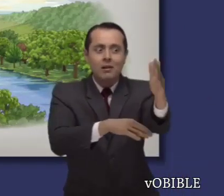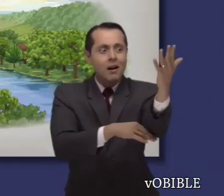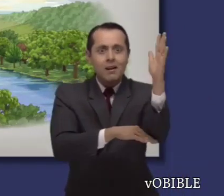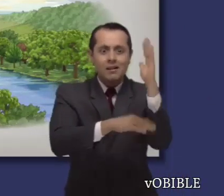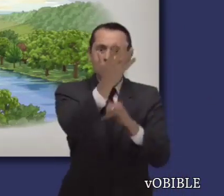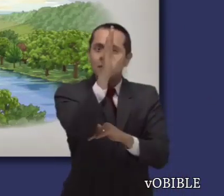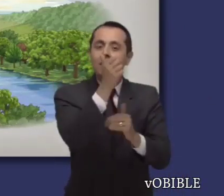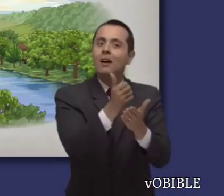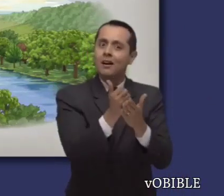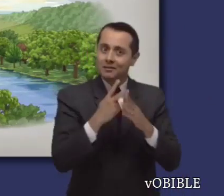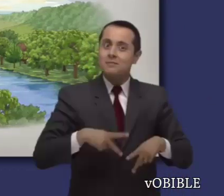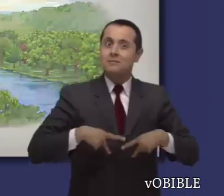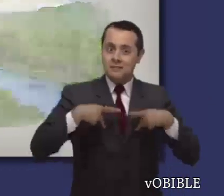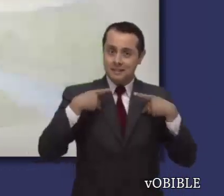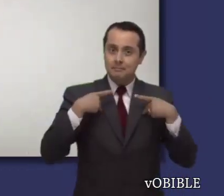árboles de vida.